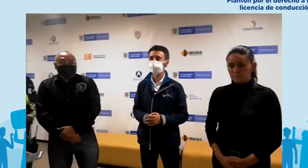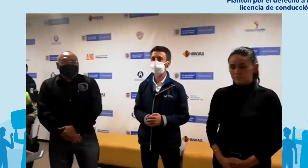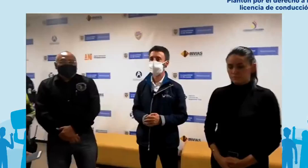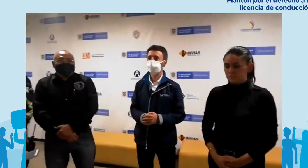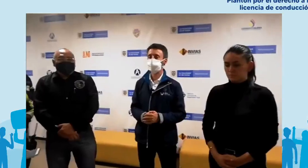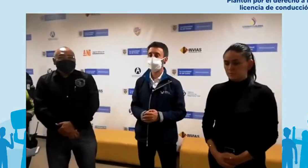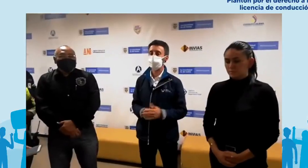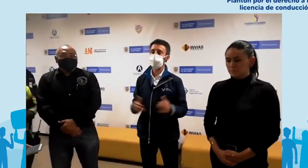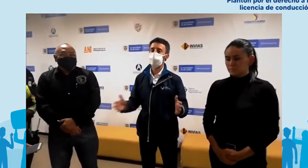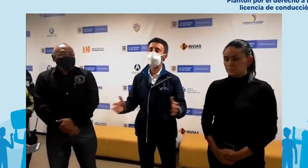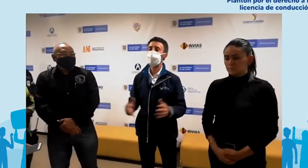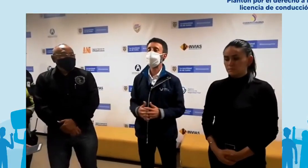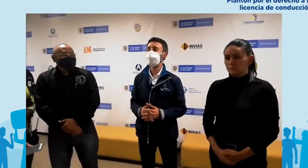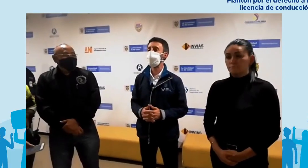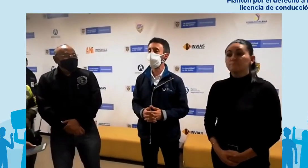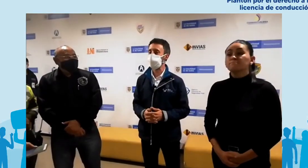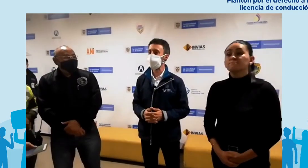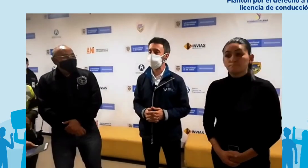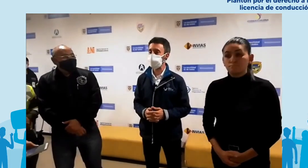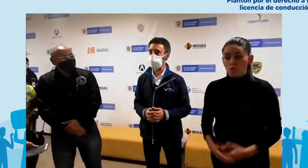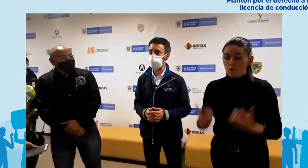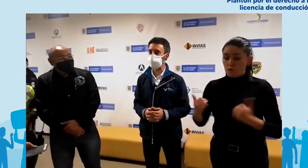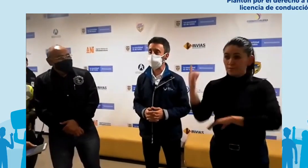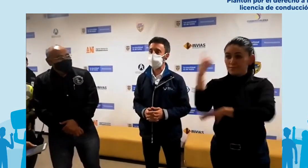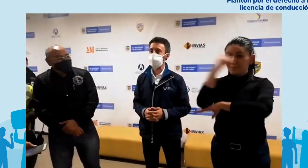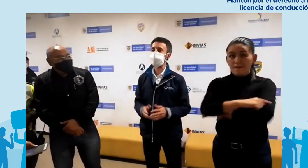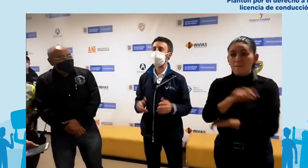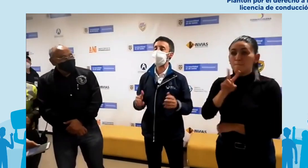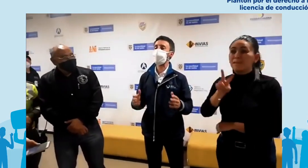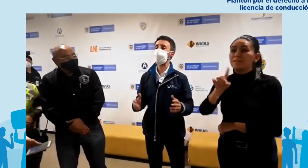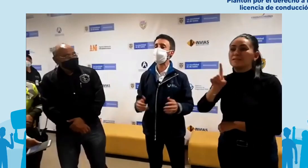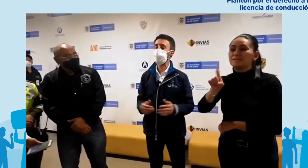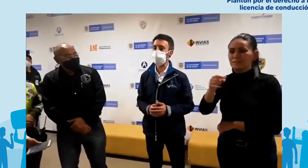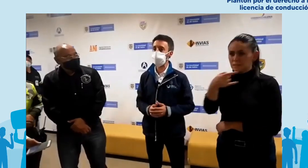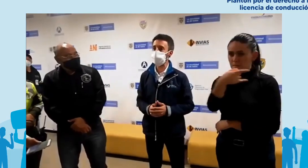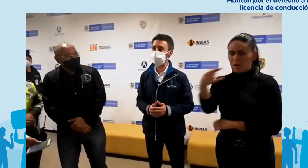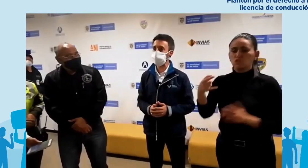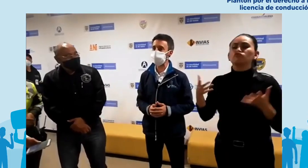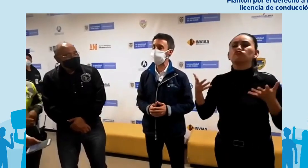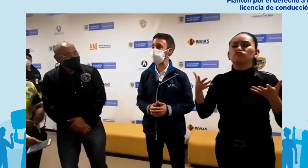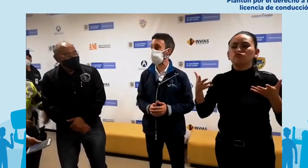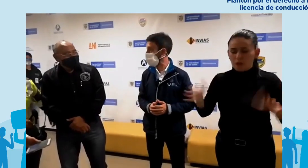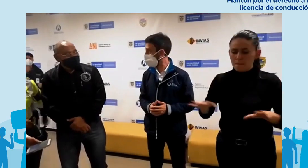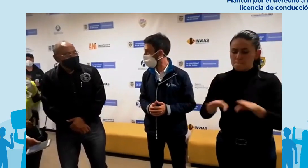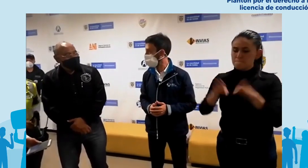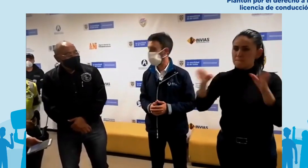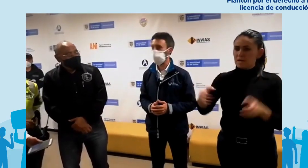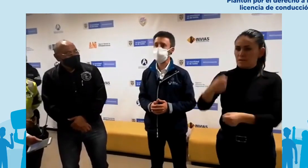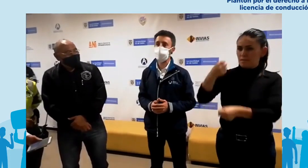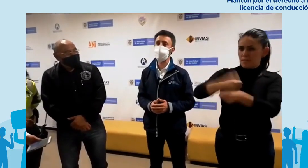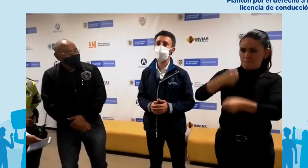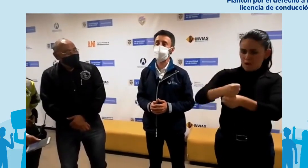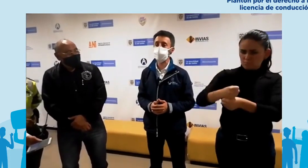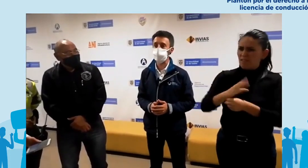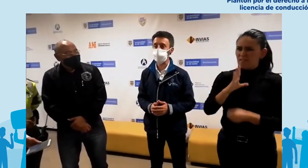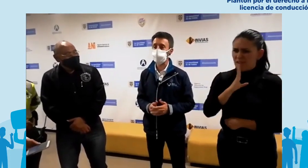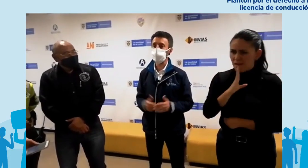Grabando. El día de hoy, el día de marzo, se adelantó una mesa de trabajo entre FENASCOL, el